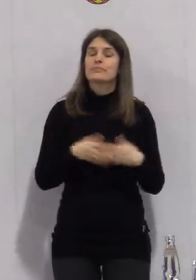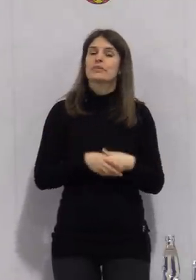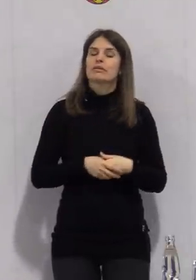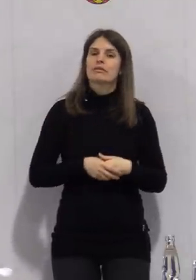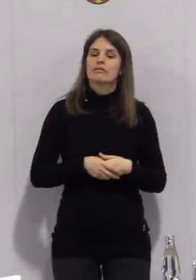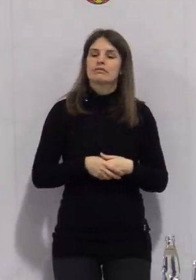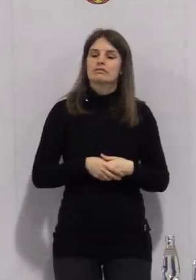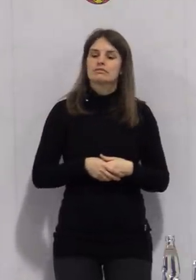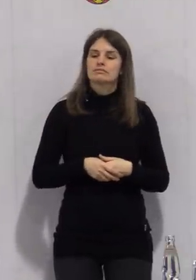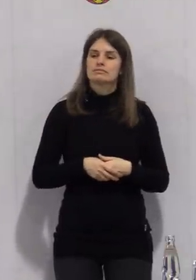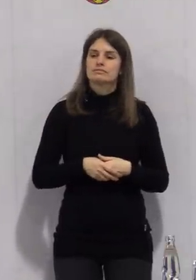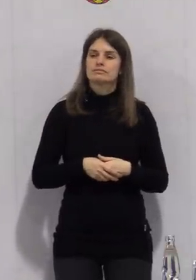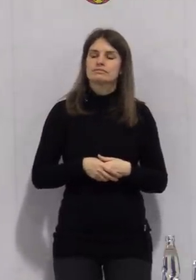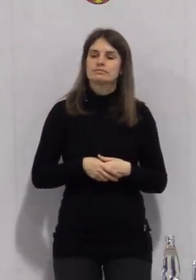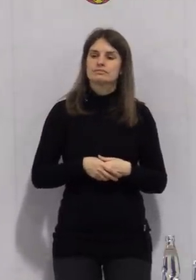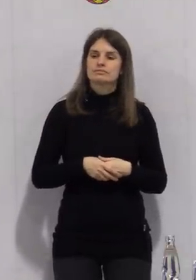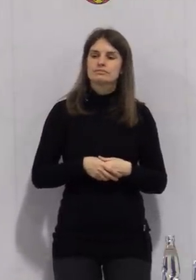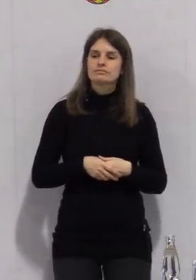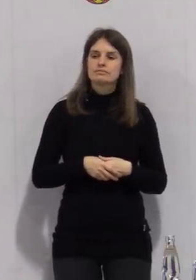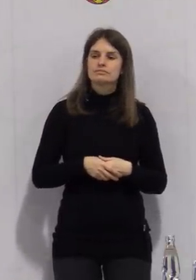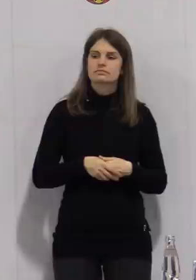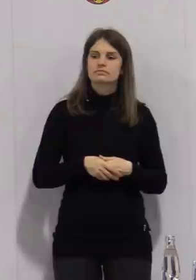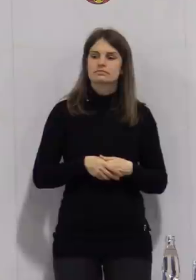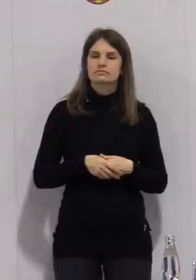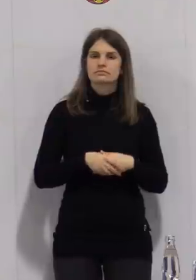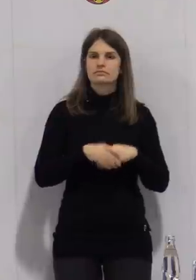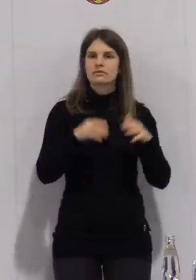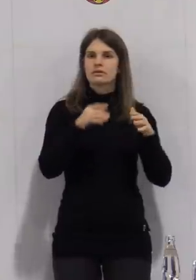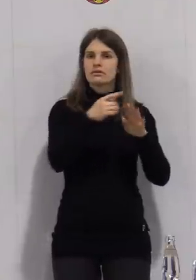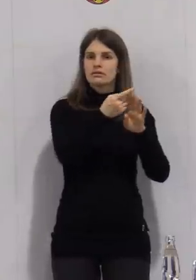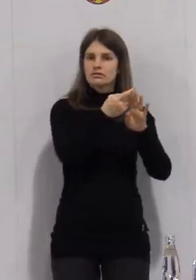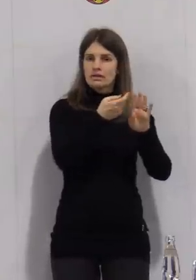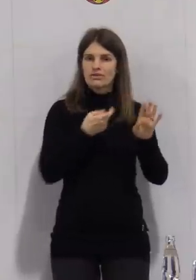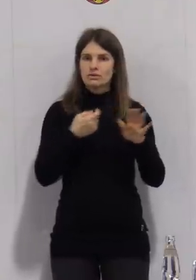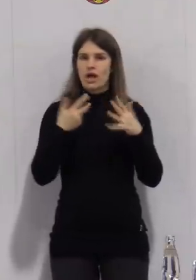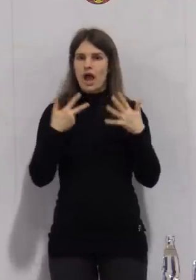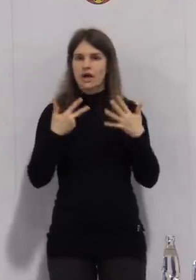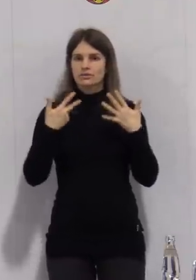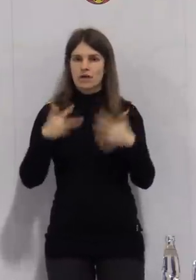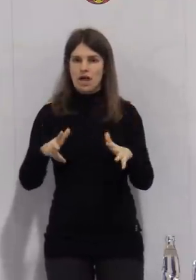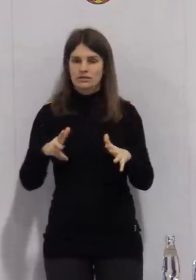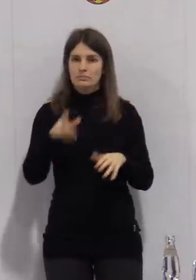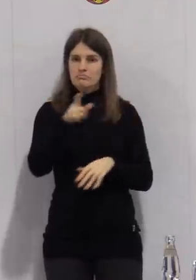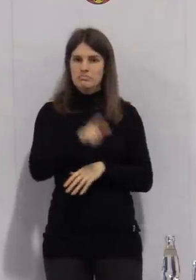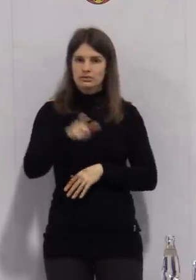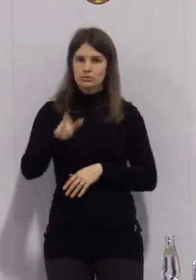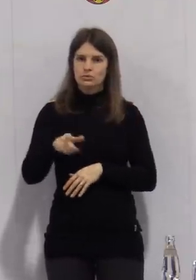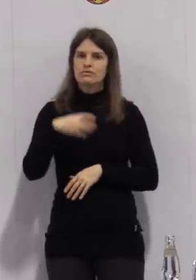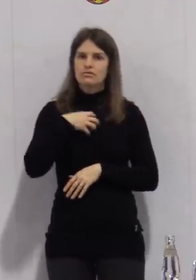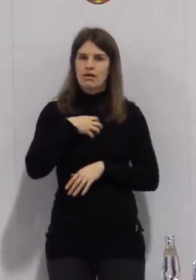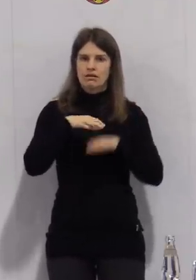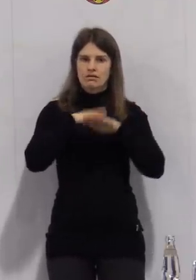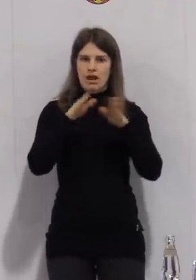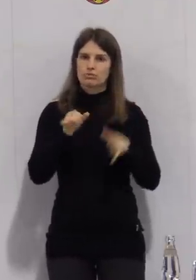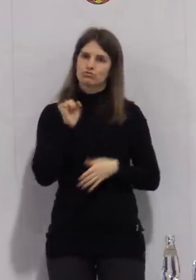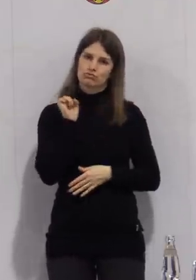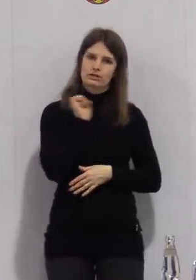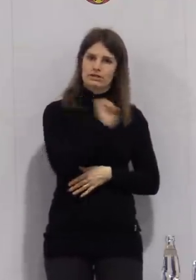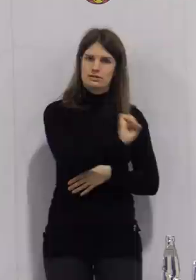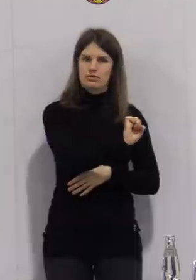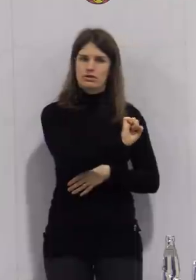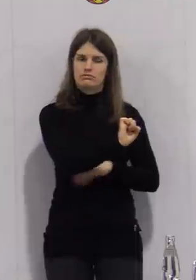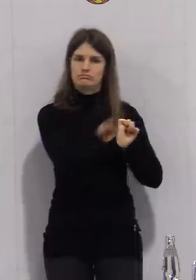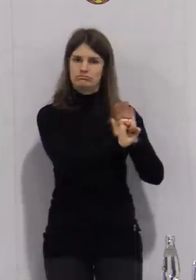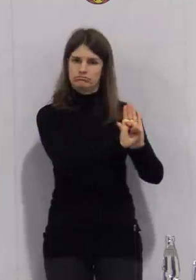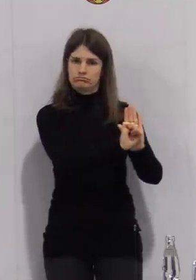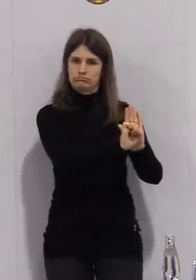diesen Betroffenen 88 Personen, einer stationären Behandlung bedürfen. Es